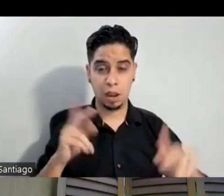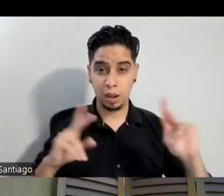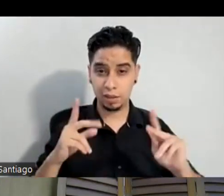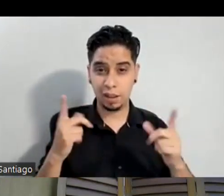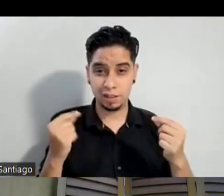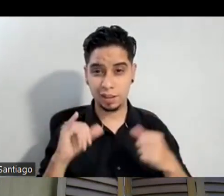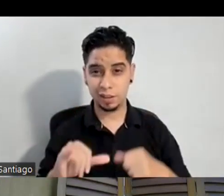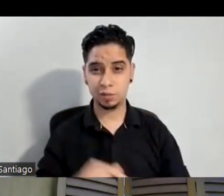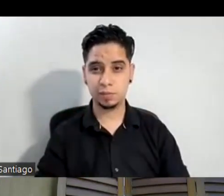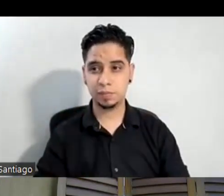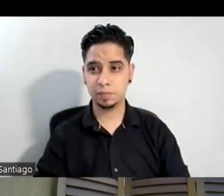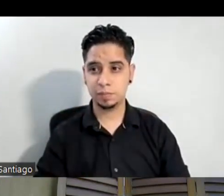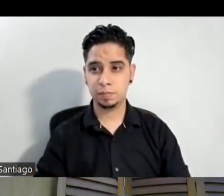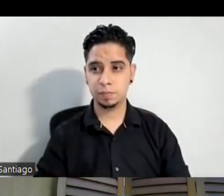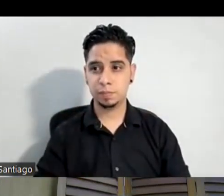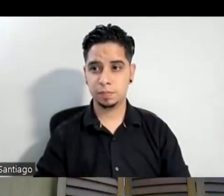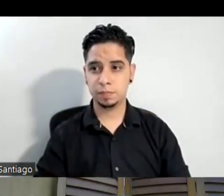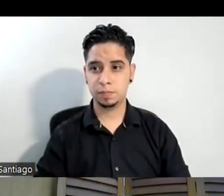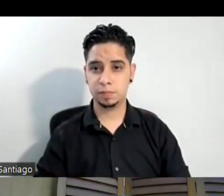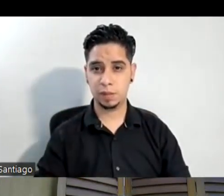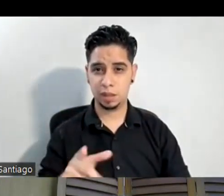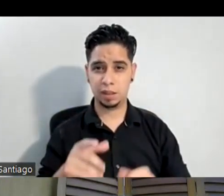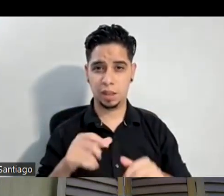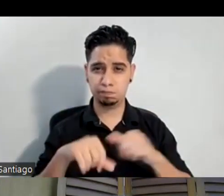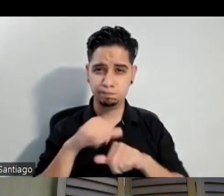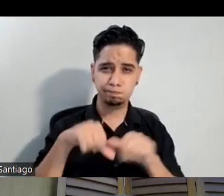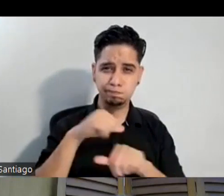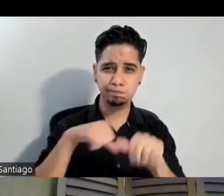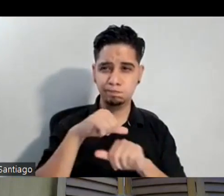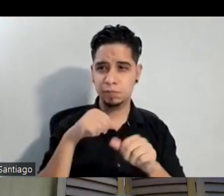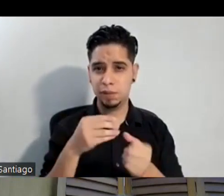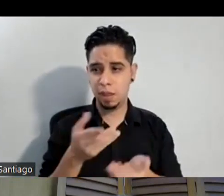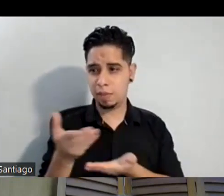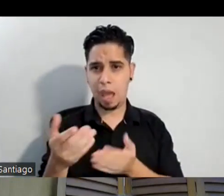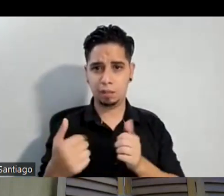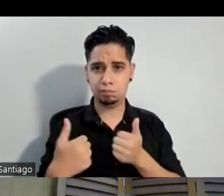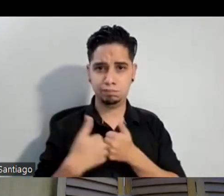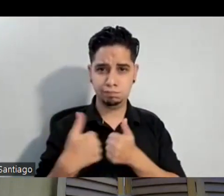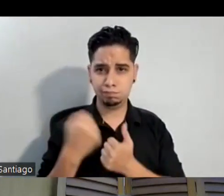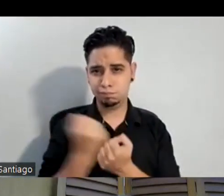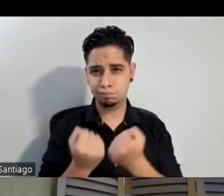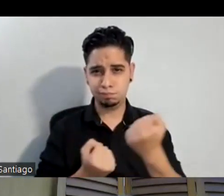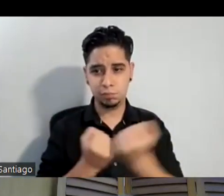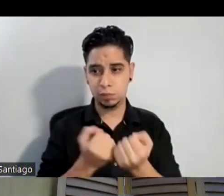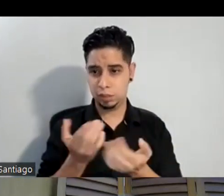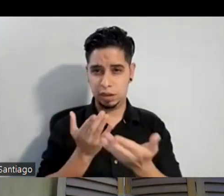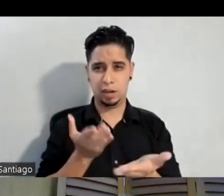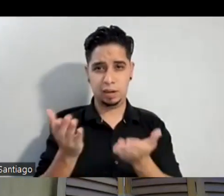es esta camaradería de dar de estar al servicio de compartir